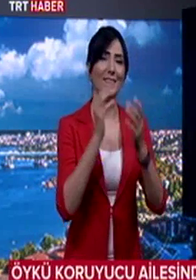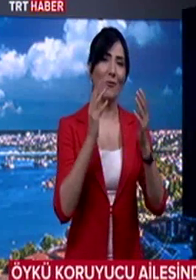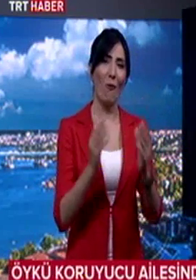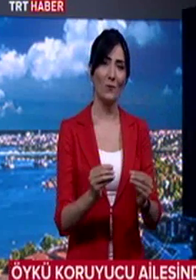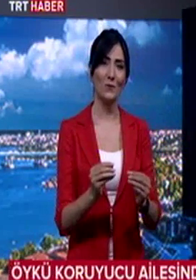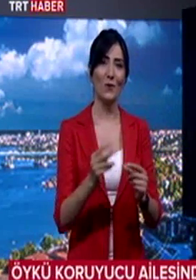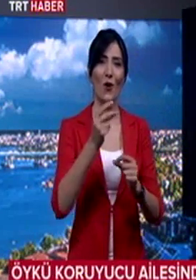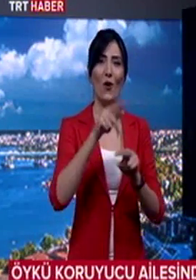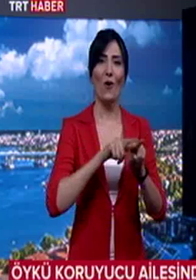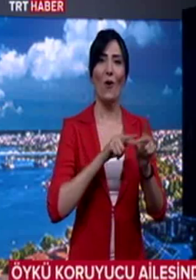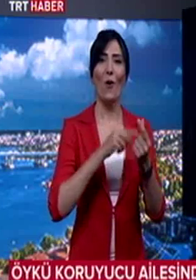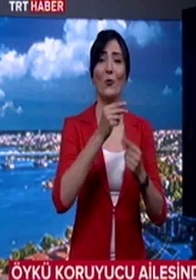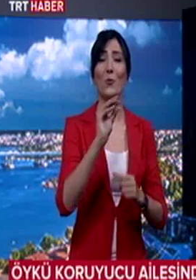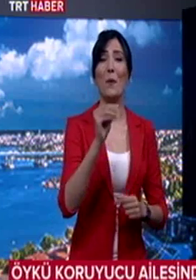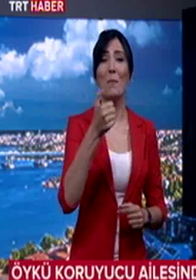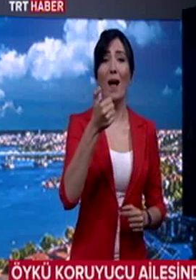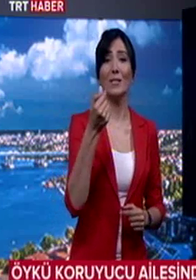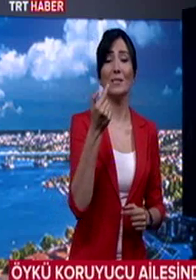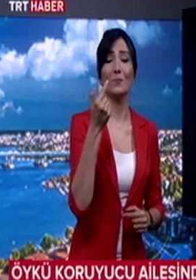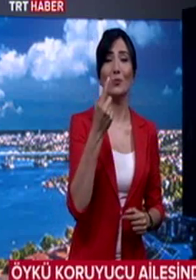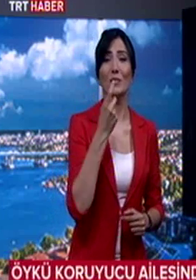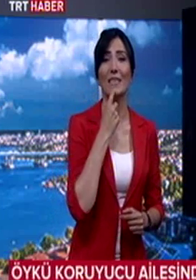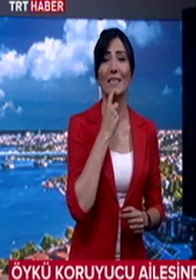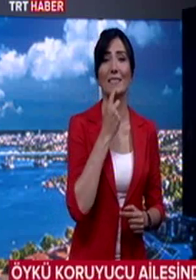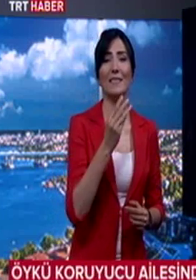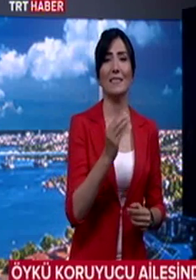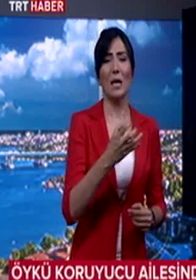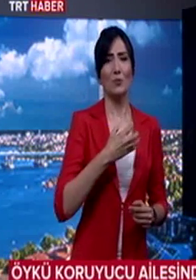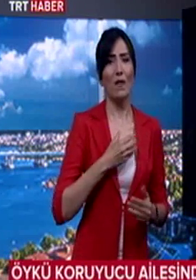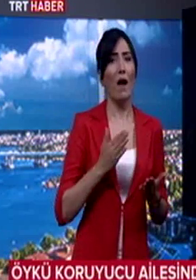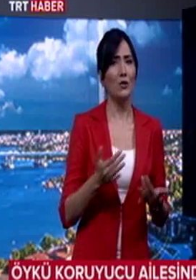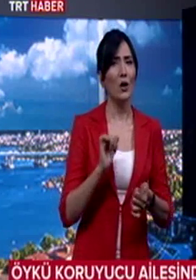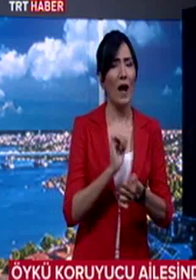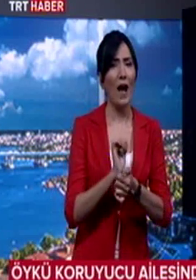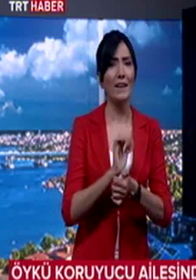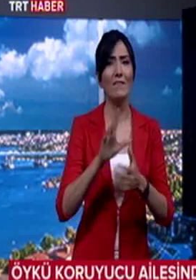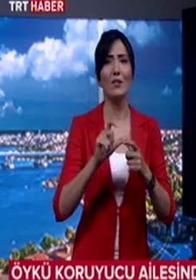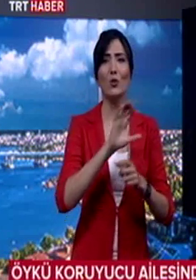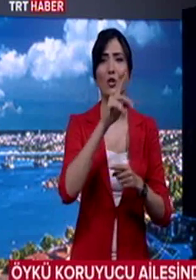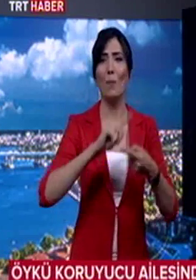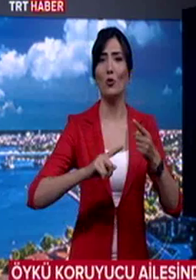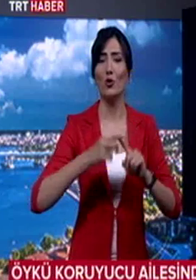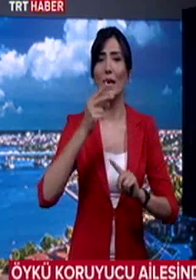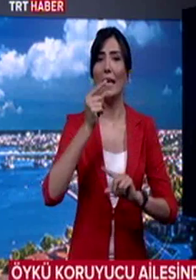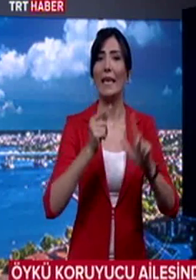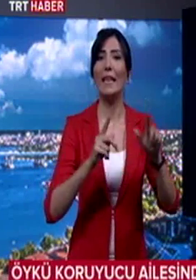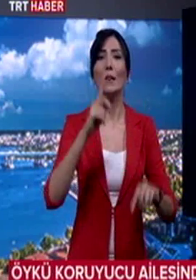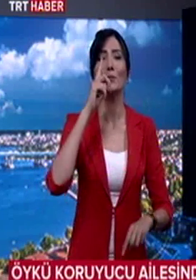Öykü bebeğe 6,5 yıl sahip çıktılar. Ancak Aile ve Sosyal Politikalar İl Müdürlüğü 8